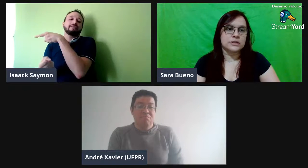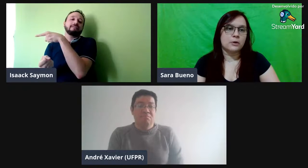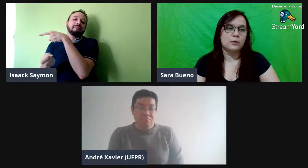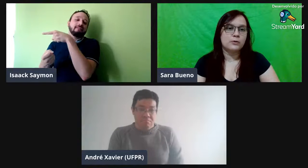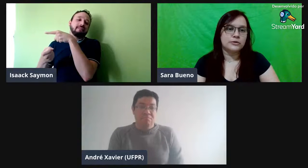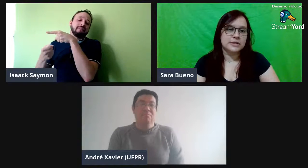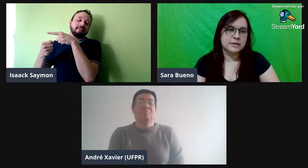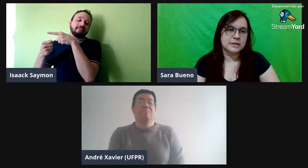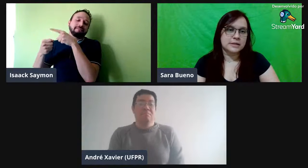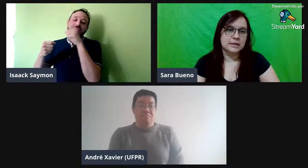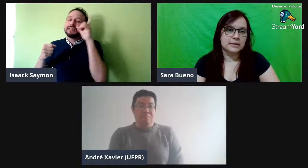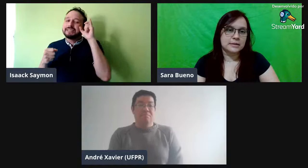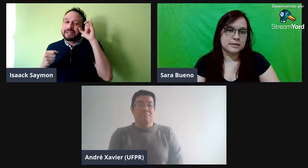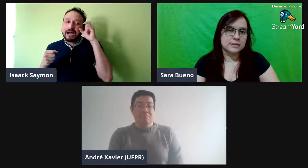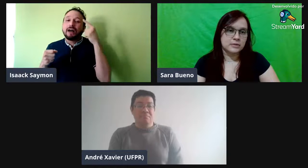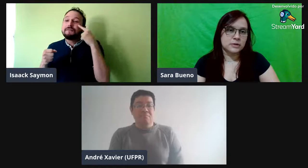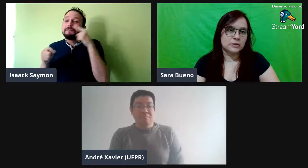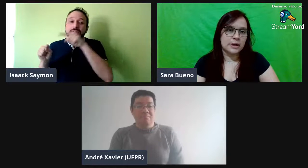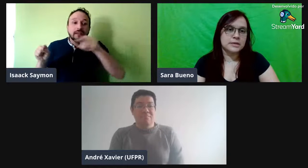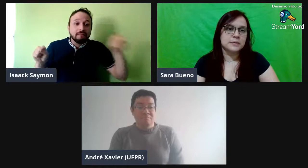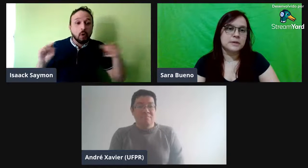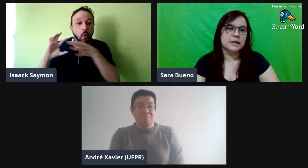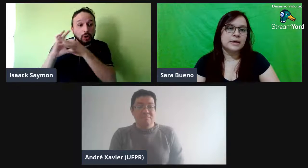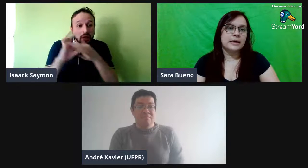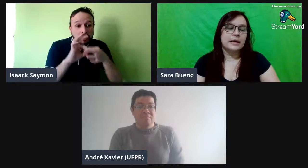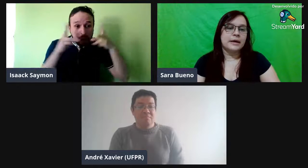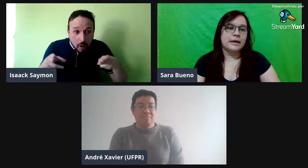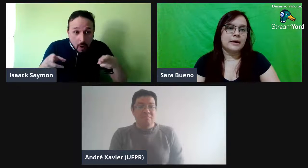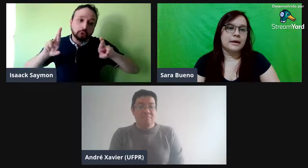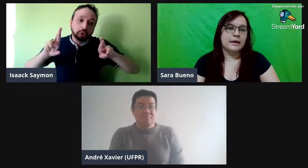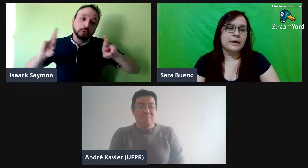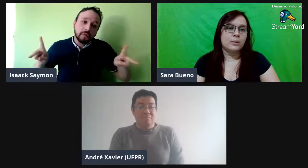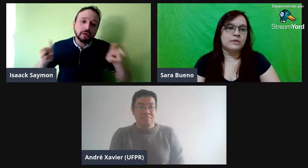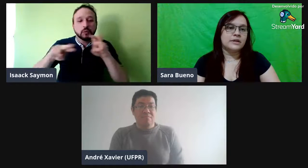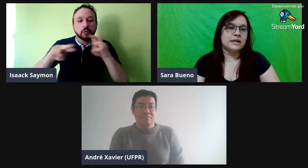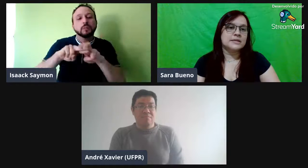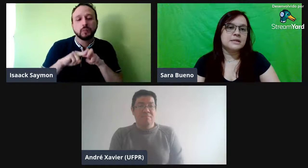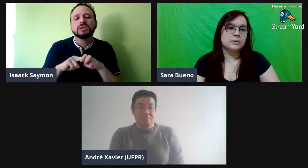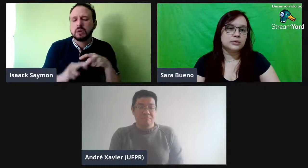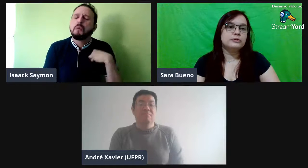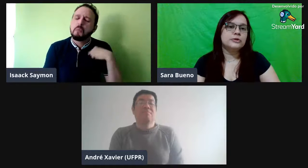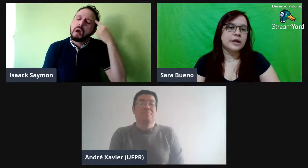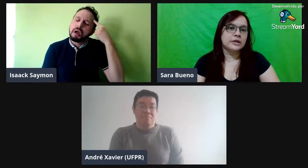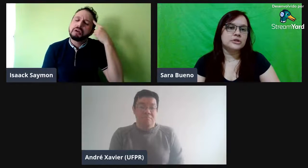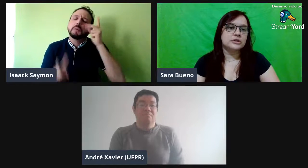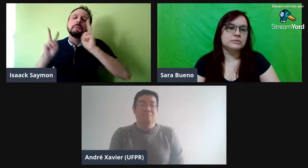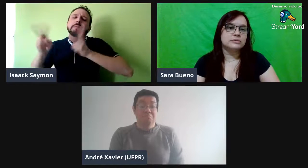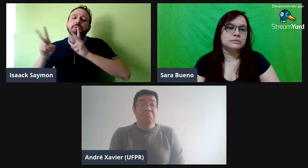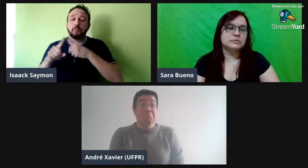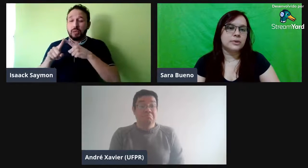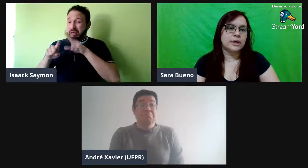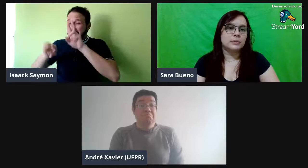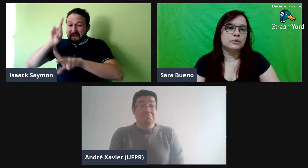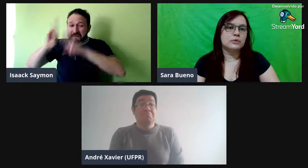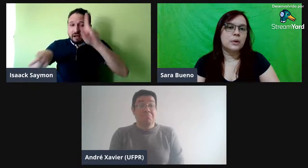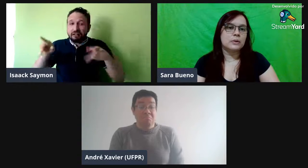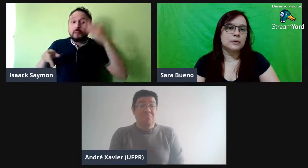da Ulfis, da da Single, Unesp, uma variação muito diferente. Não era muito igual, não.